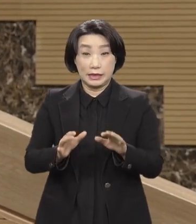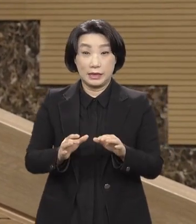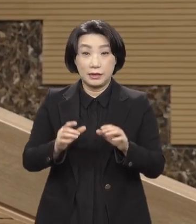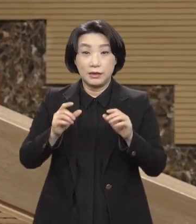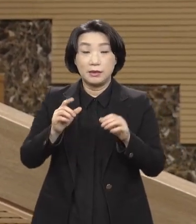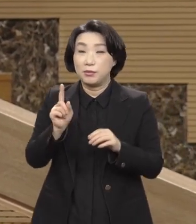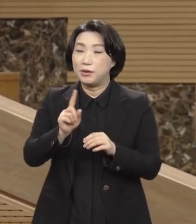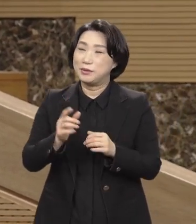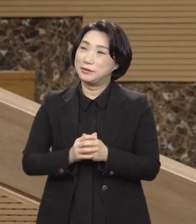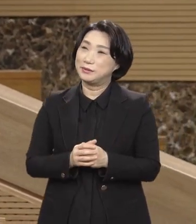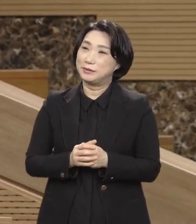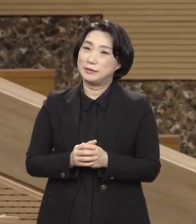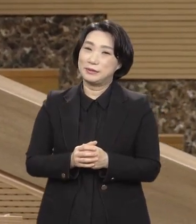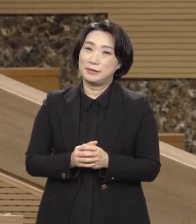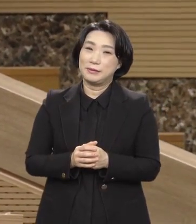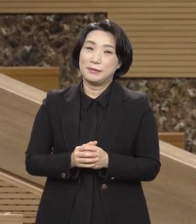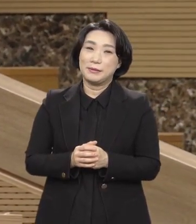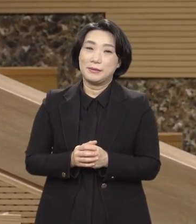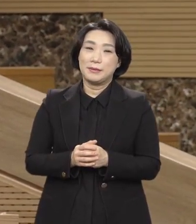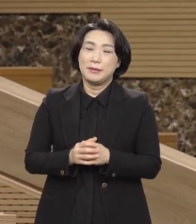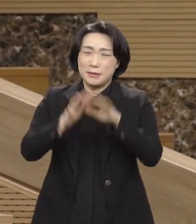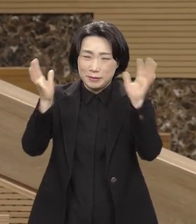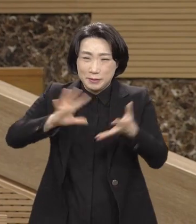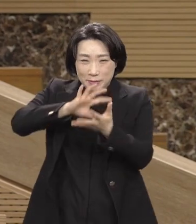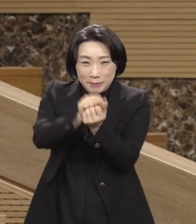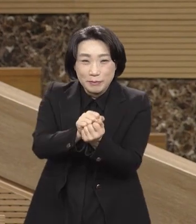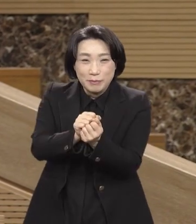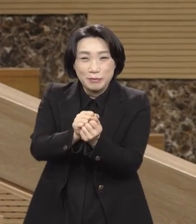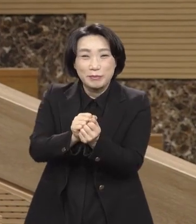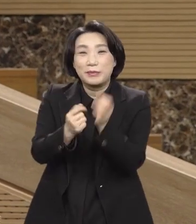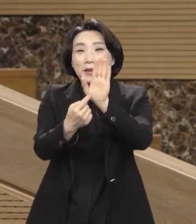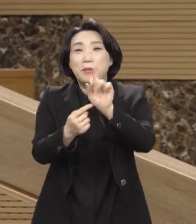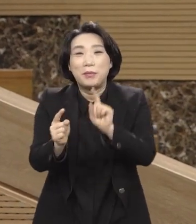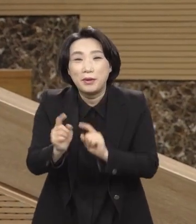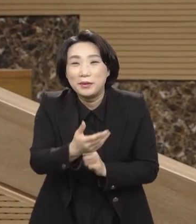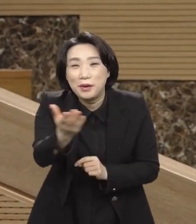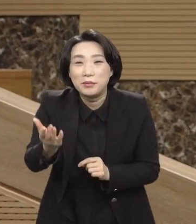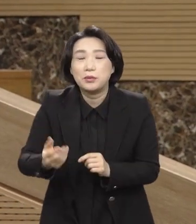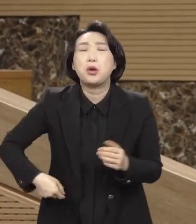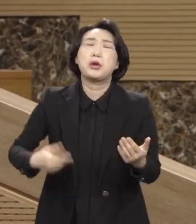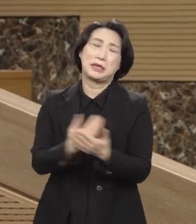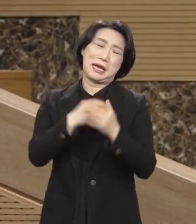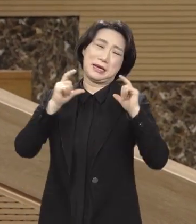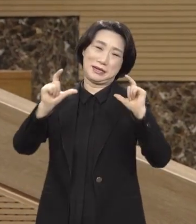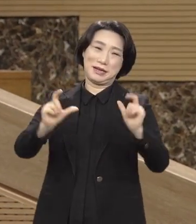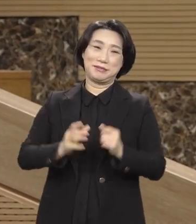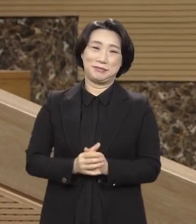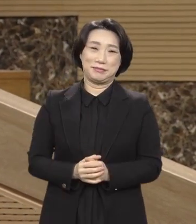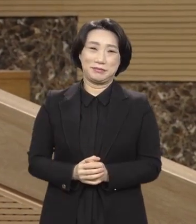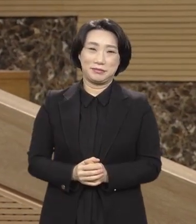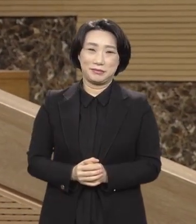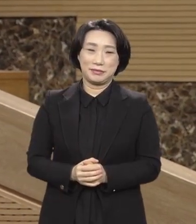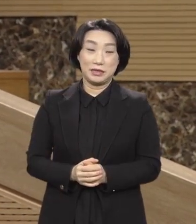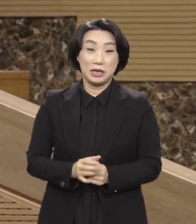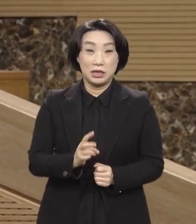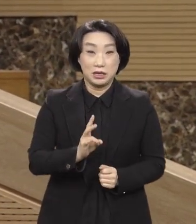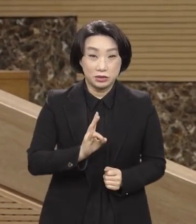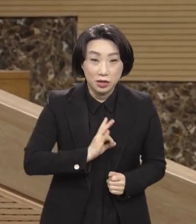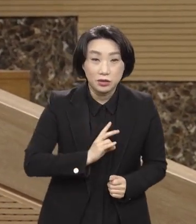집합해서 말하면 회개하라. 선지자도 회개하라.